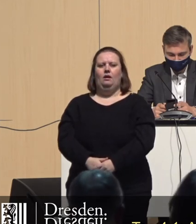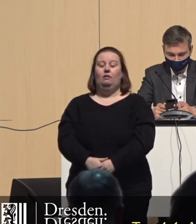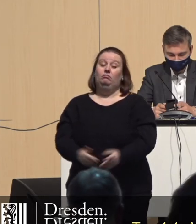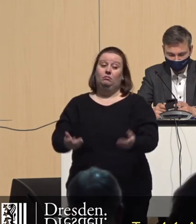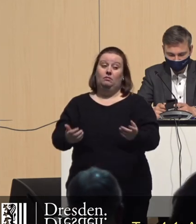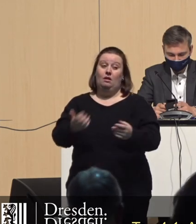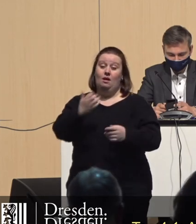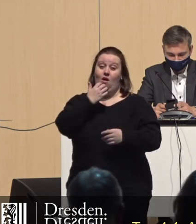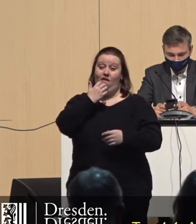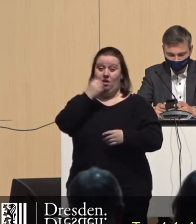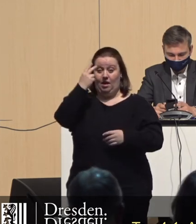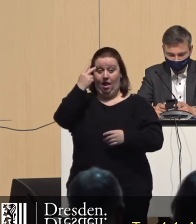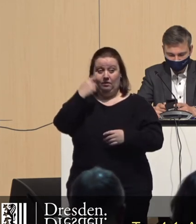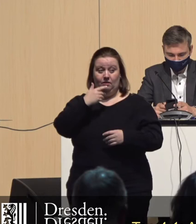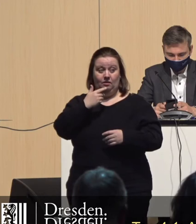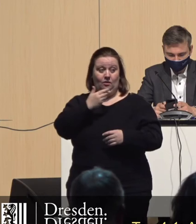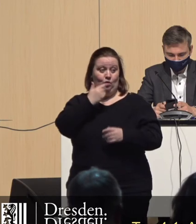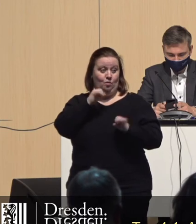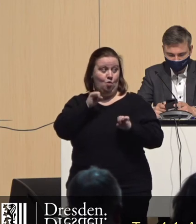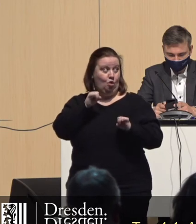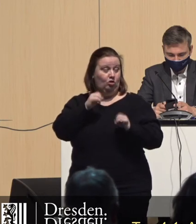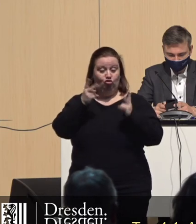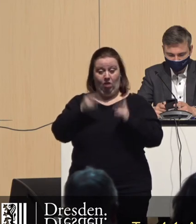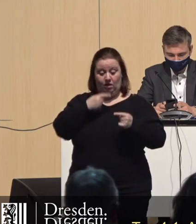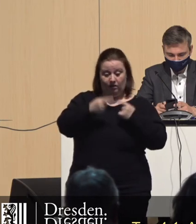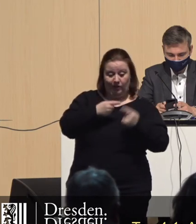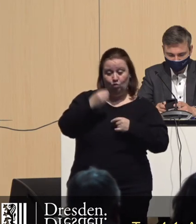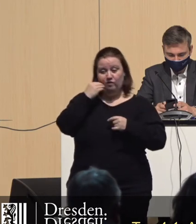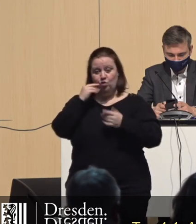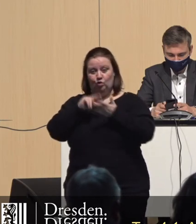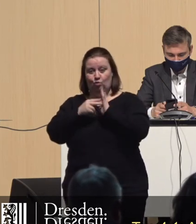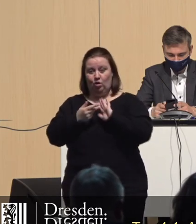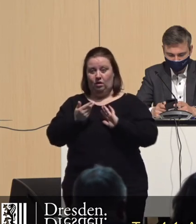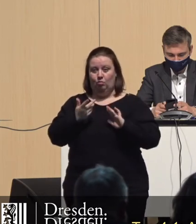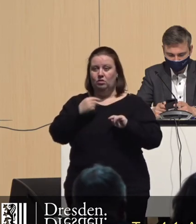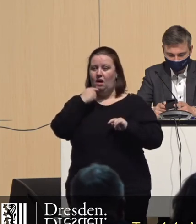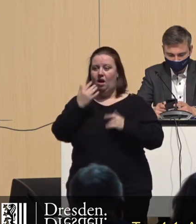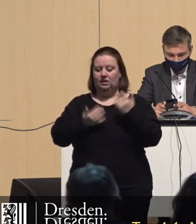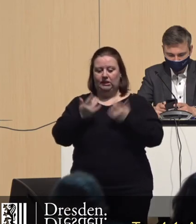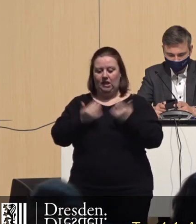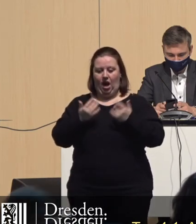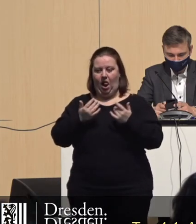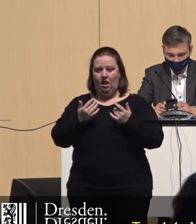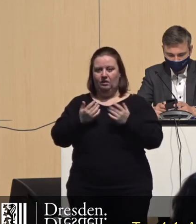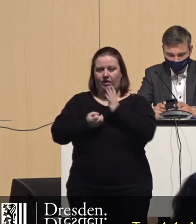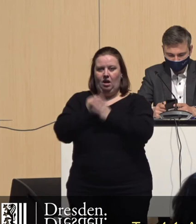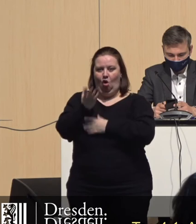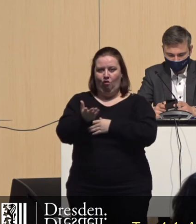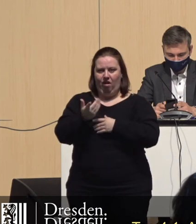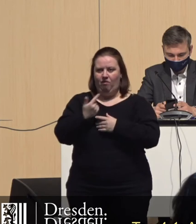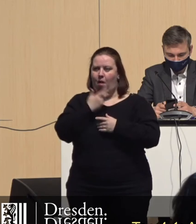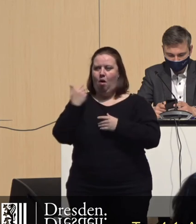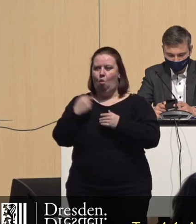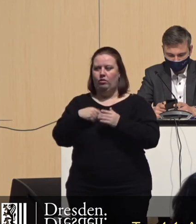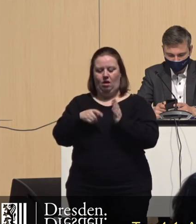Ich hoffe, Sie haben gelernt, dass es nicht möglich ist, Stadtentwicklung und Wohnungspolitik zu machen, indem er einfach Zahlen in den Raum wirft und unfundiert